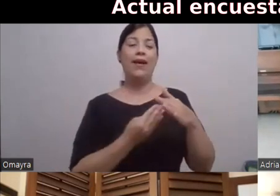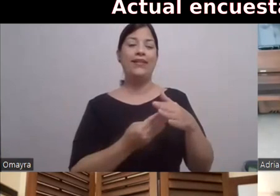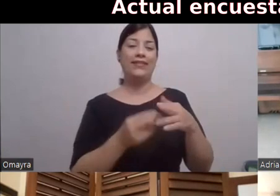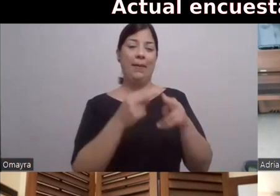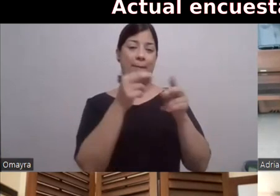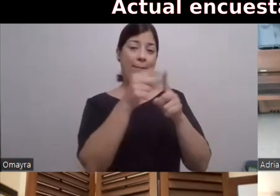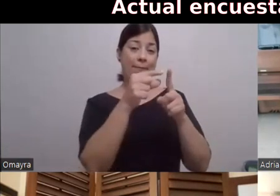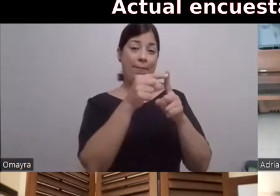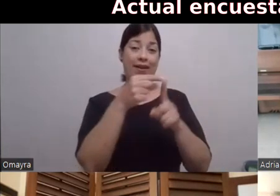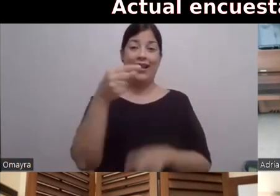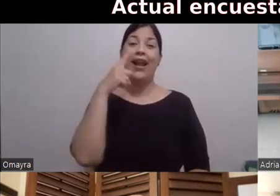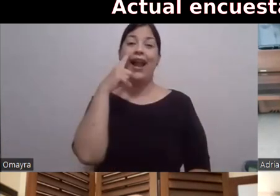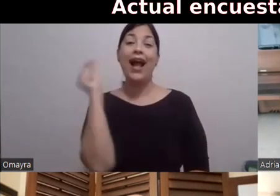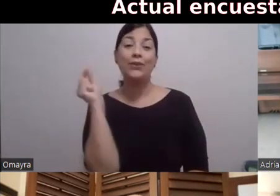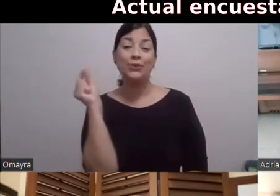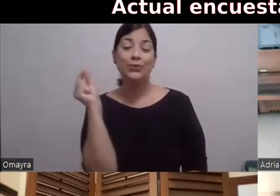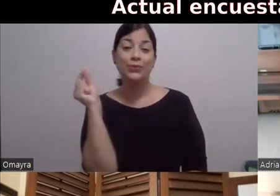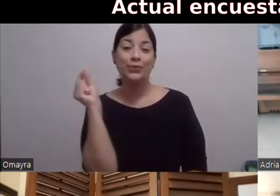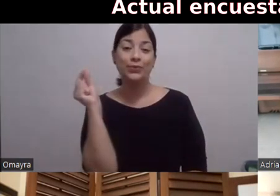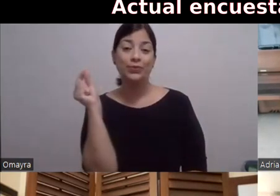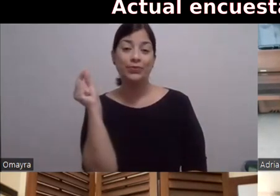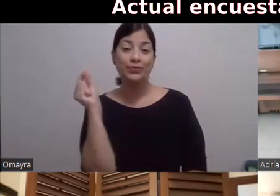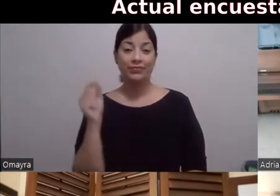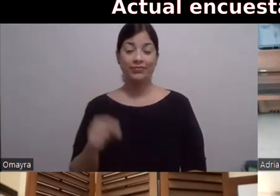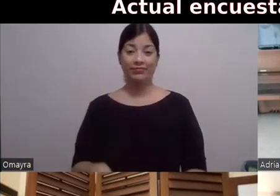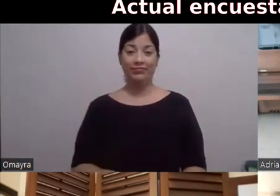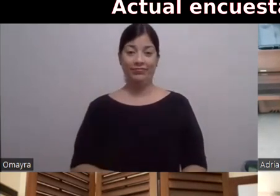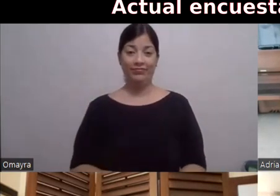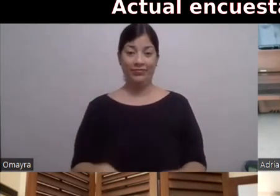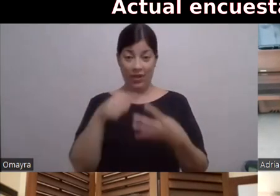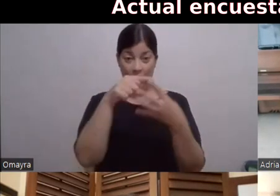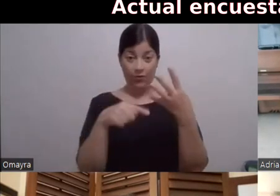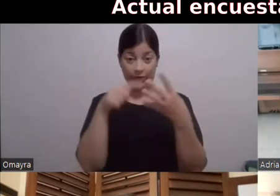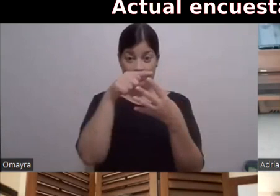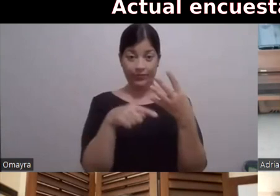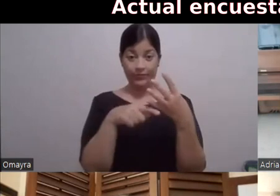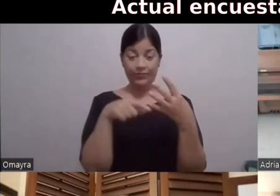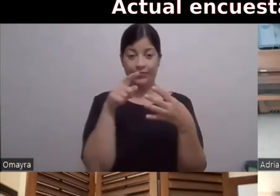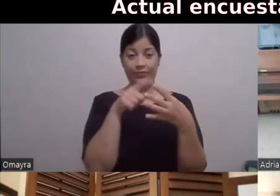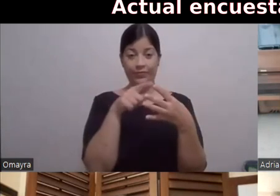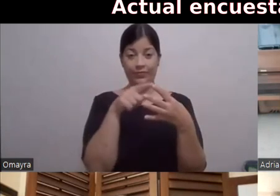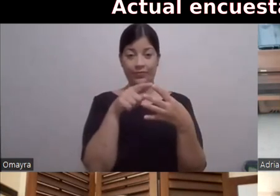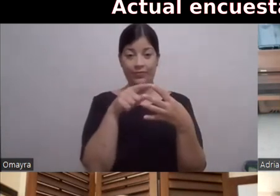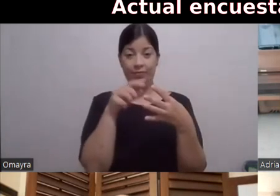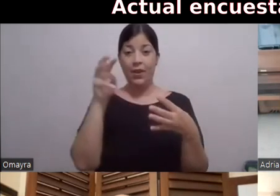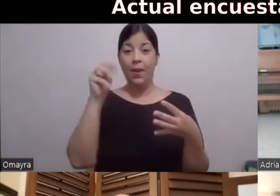Gato Ya Pues entonces Las cuatro opciones Miu M-I-W